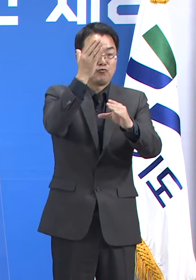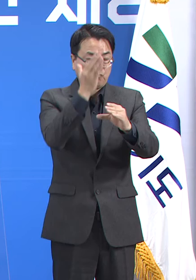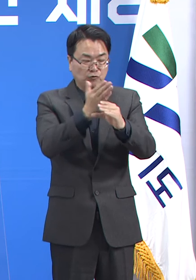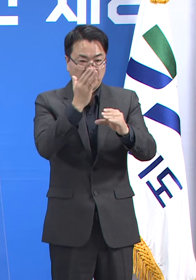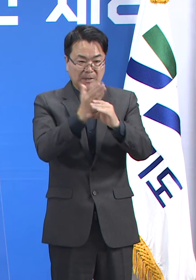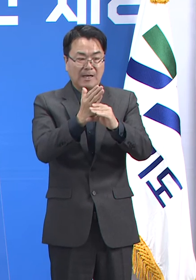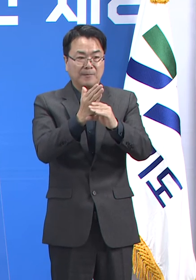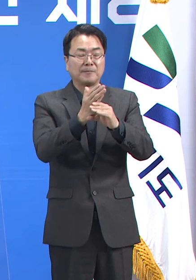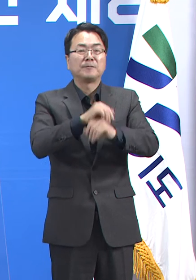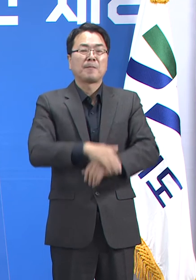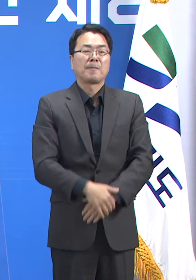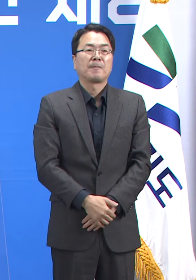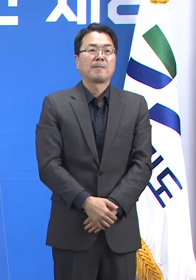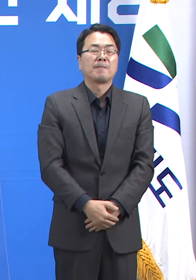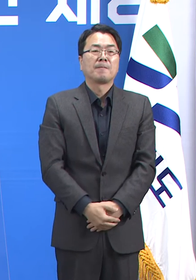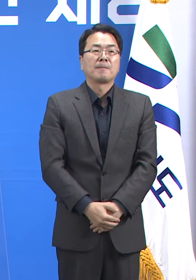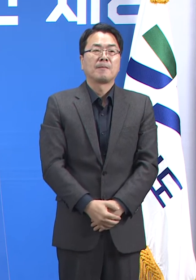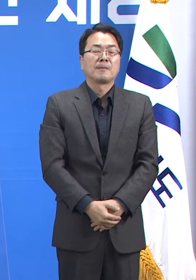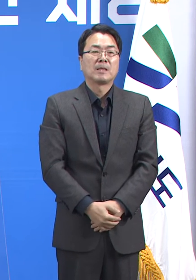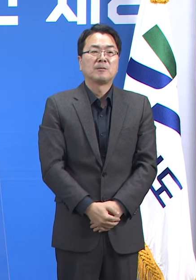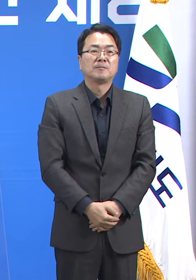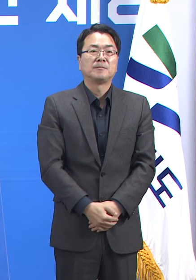검주 중에 개시 예정입니다.